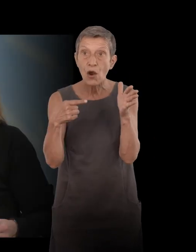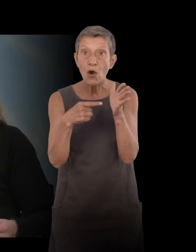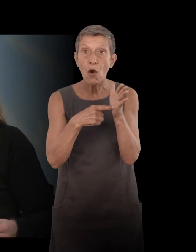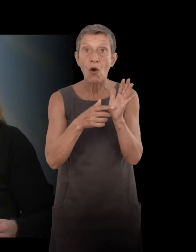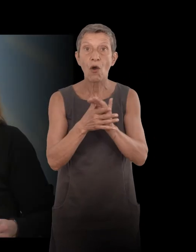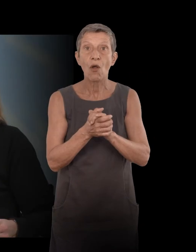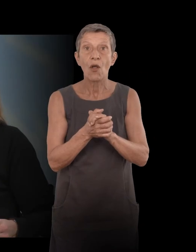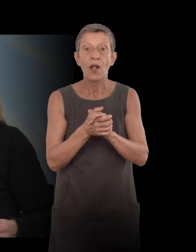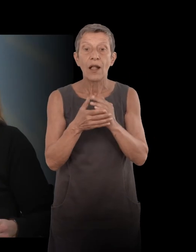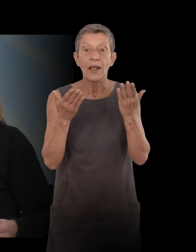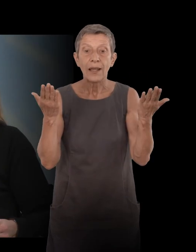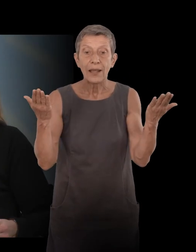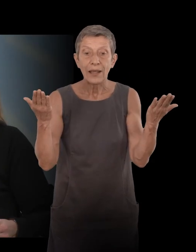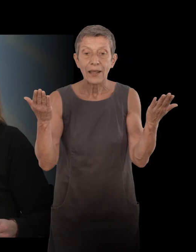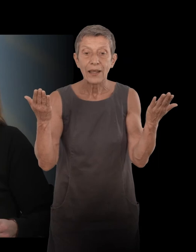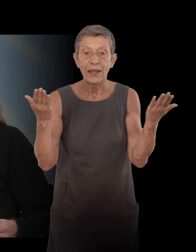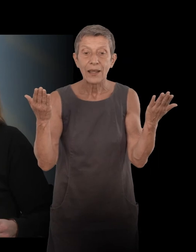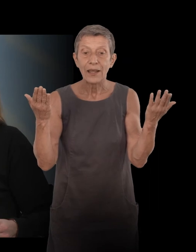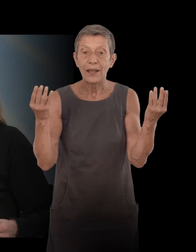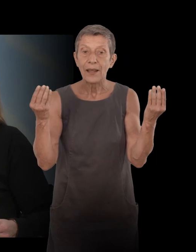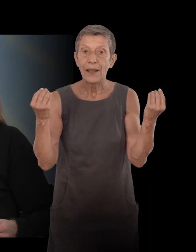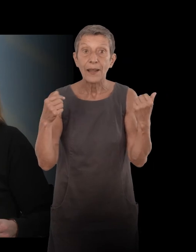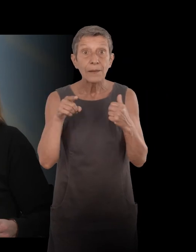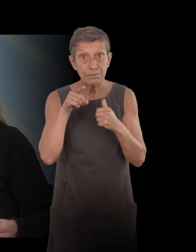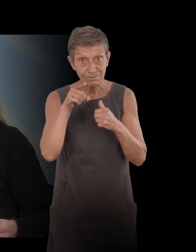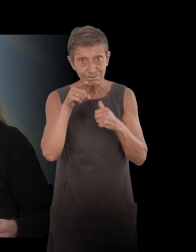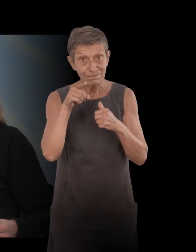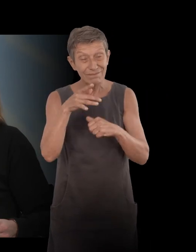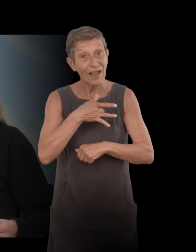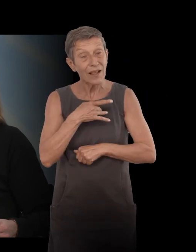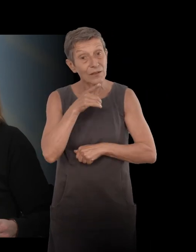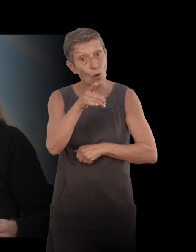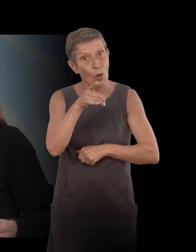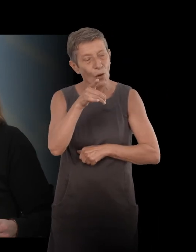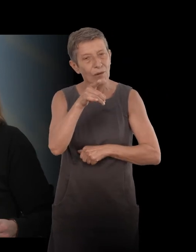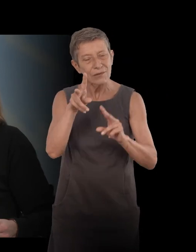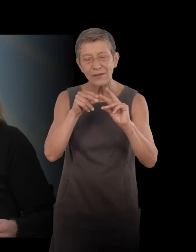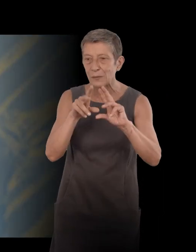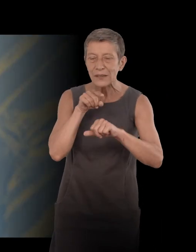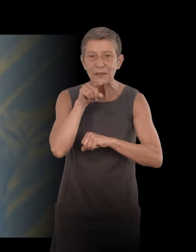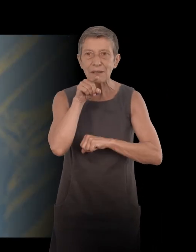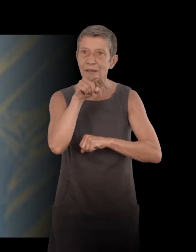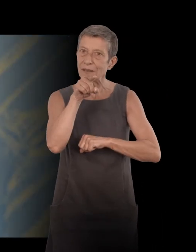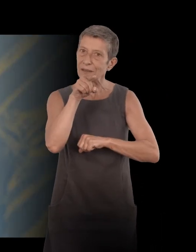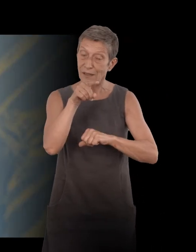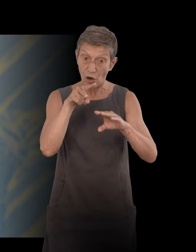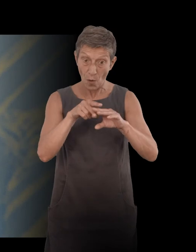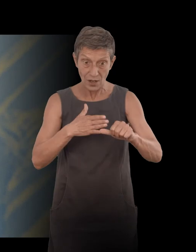Alors... Et en fait, ce que vous dites, c'est intéressant, c'est que vous avez pris goût à la lecture, parce que vous avez l'impression que